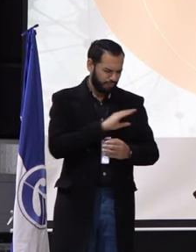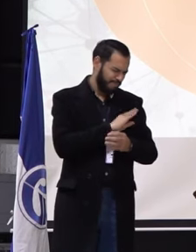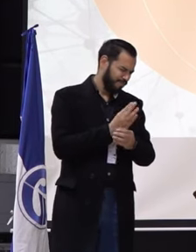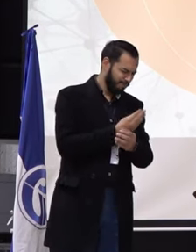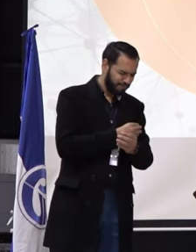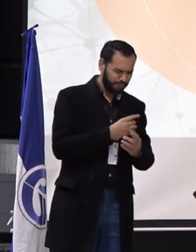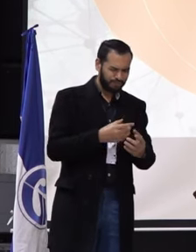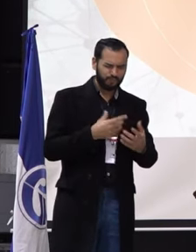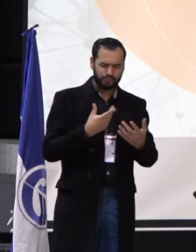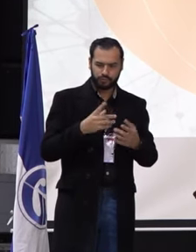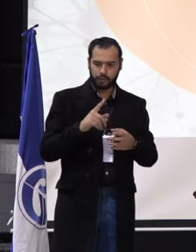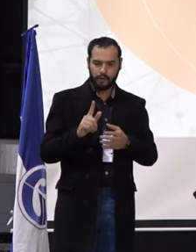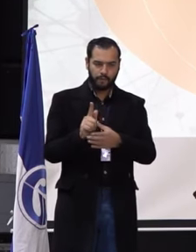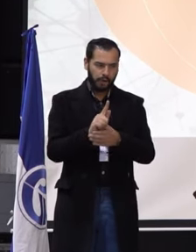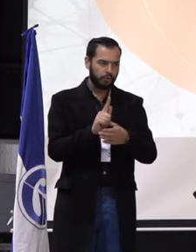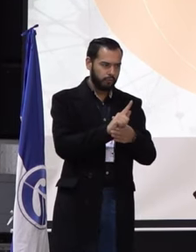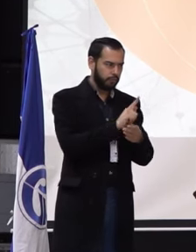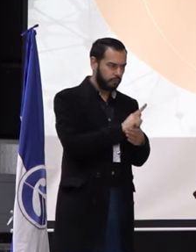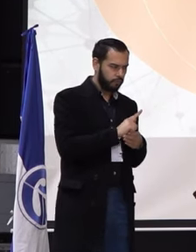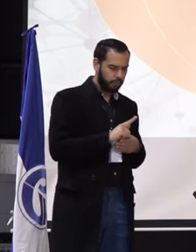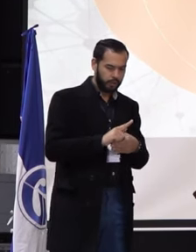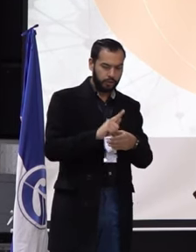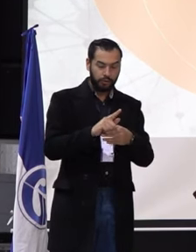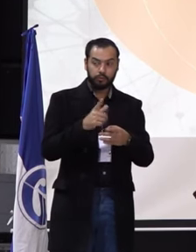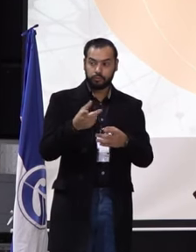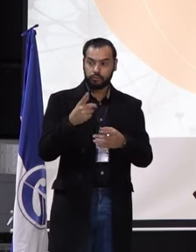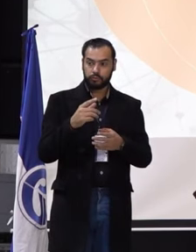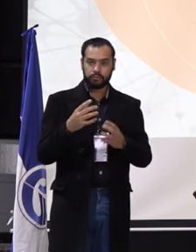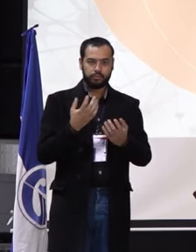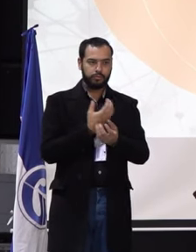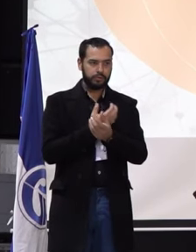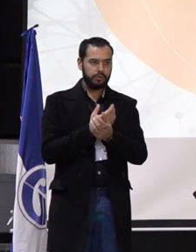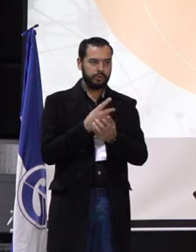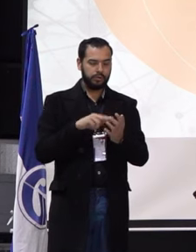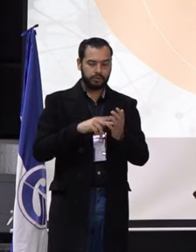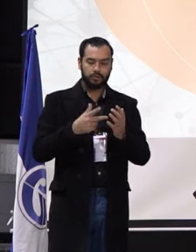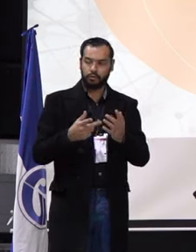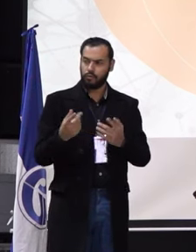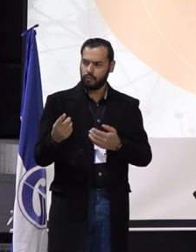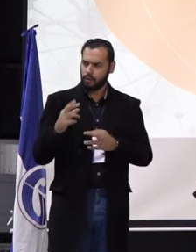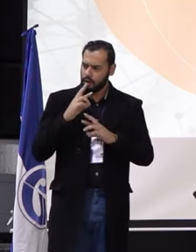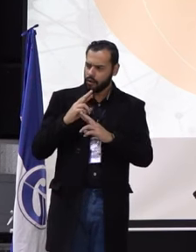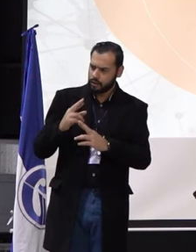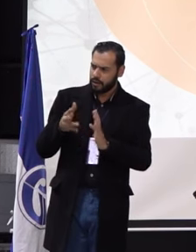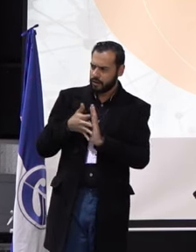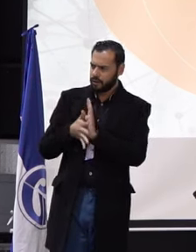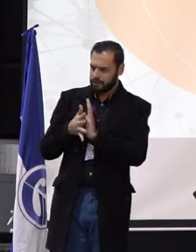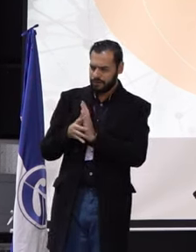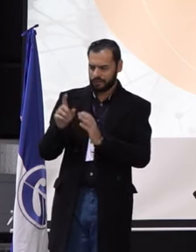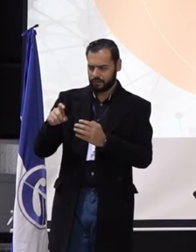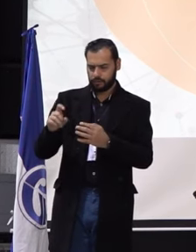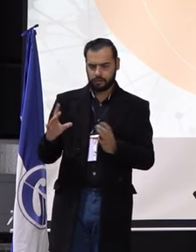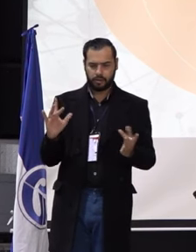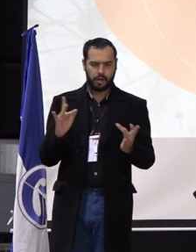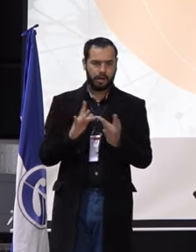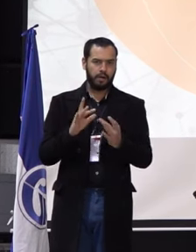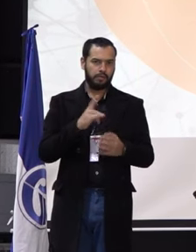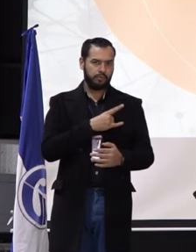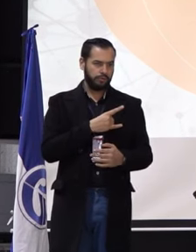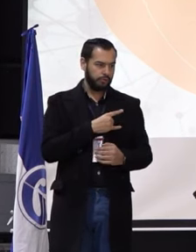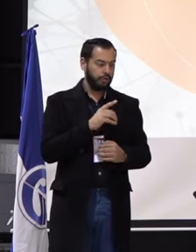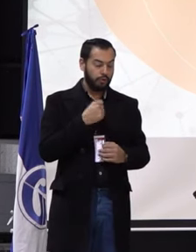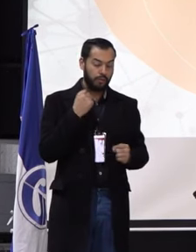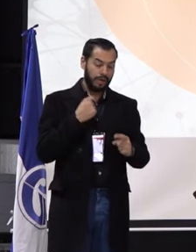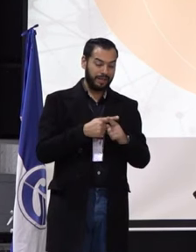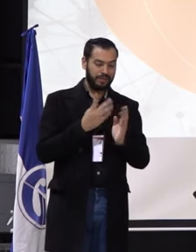con todo lo que pasa en la Facultad de Ciencia y Tecnología y cómo la Facultad de Ciencia y Tecnología responde a unas necesidades también para la universidad. Y cómo desde los